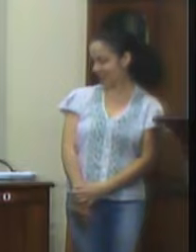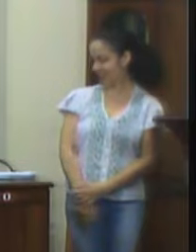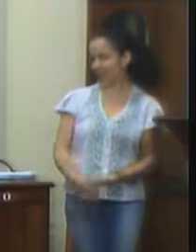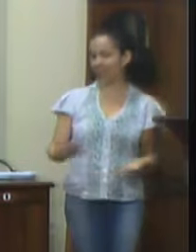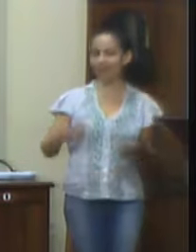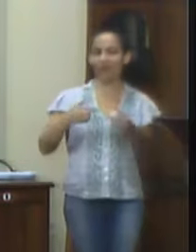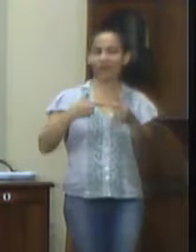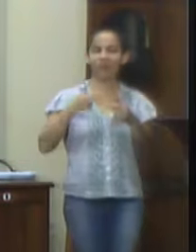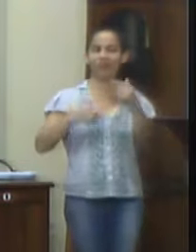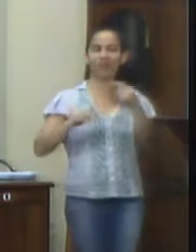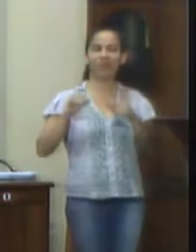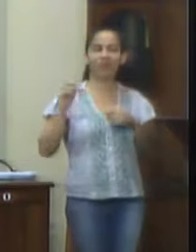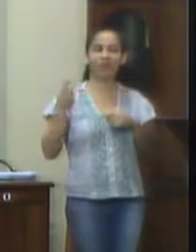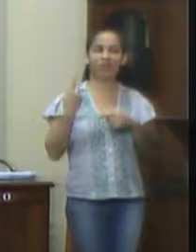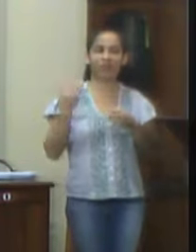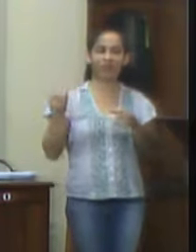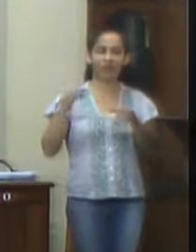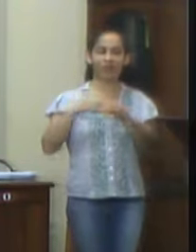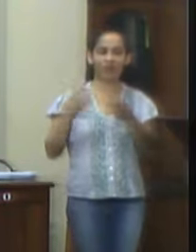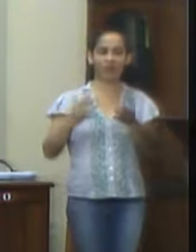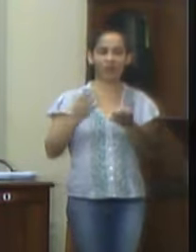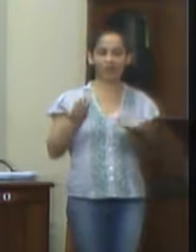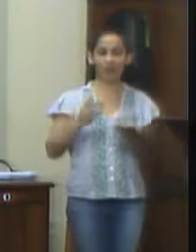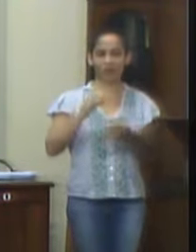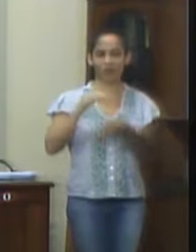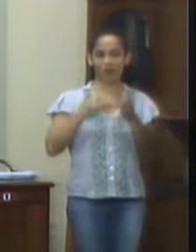Coloco em discussão única e votação para a ordem do dia.